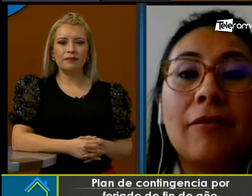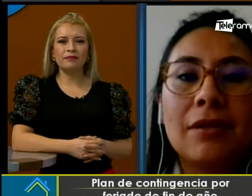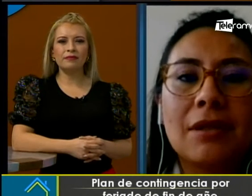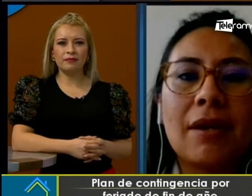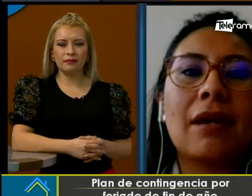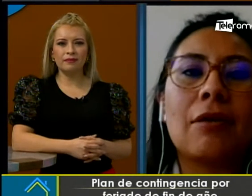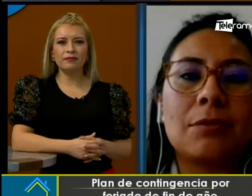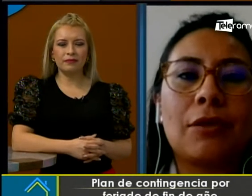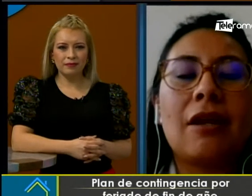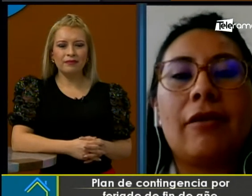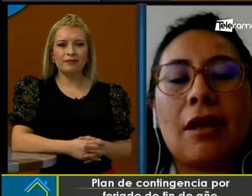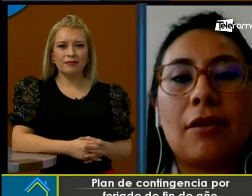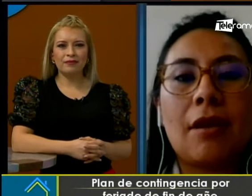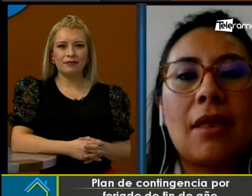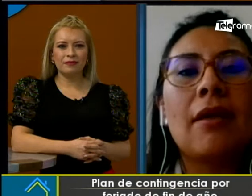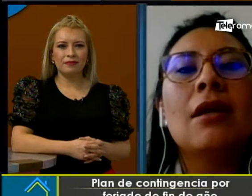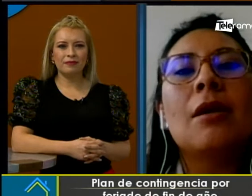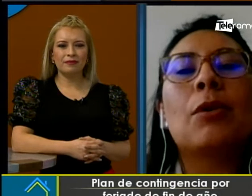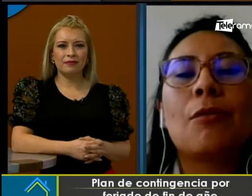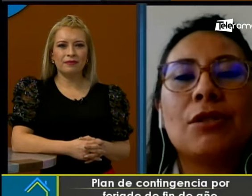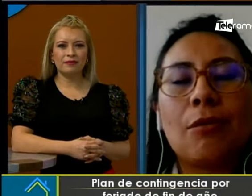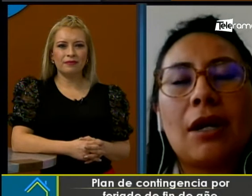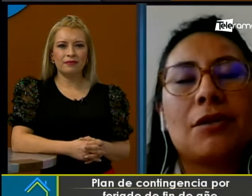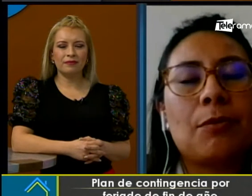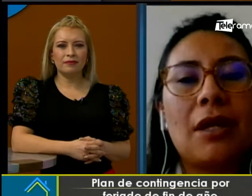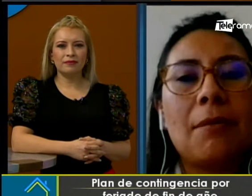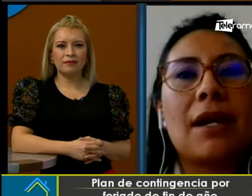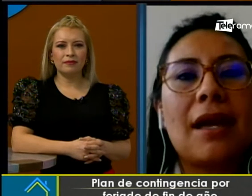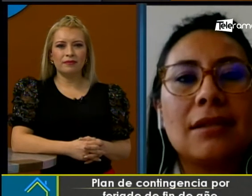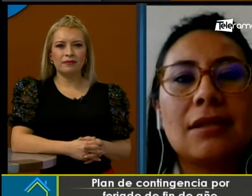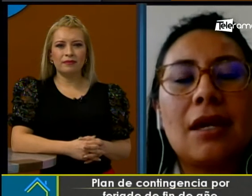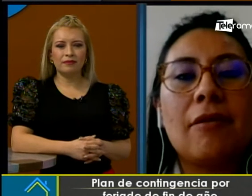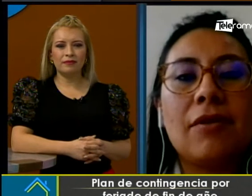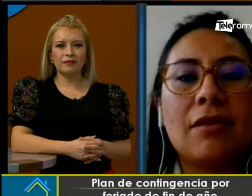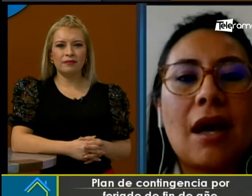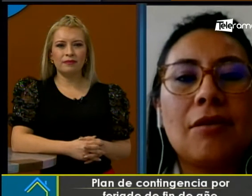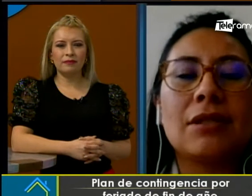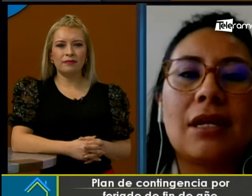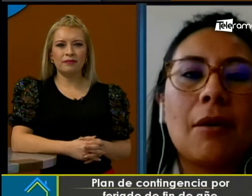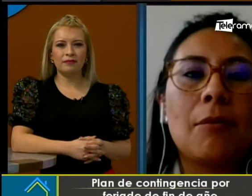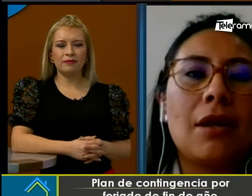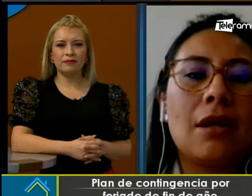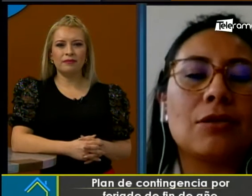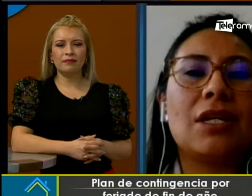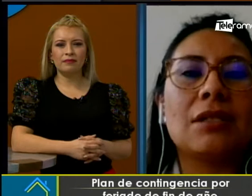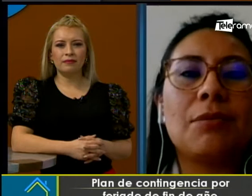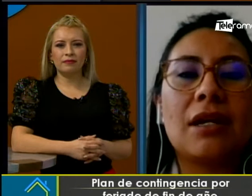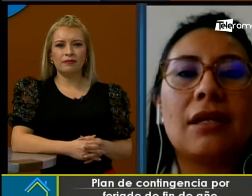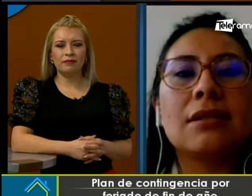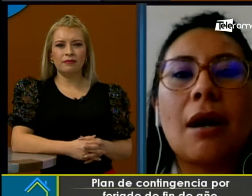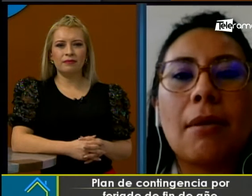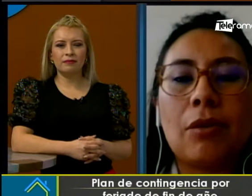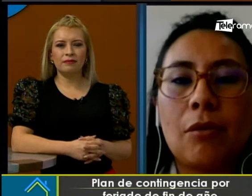fin de semana, que correspondía al feriado de Navidad, y pues lo mismo va a corresponder para este fin de año, que será los días